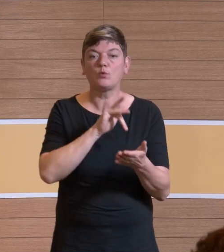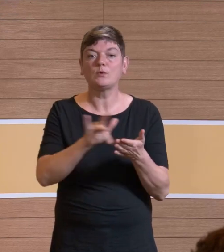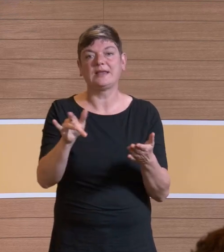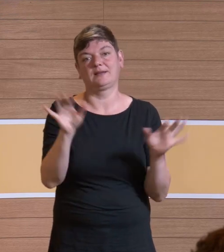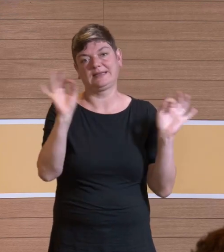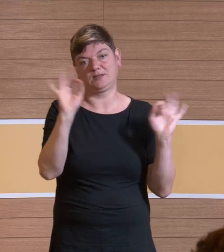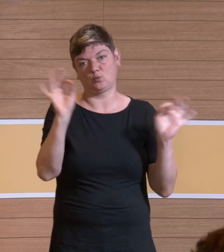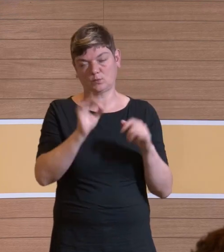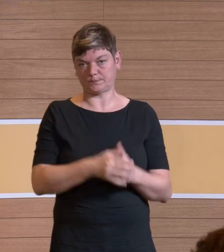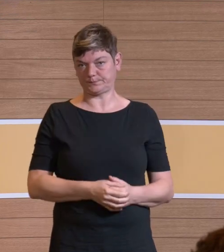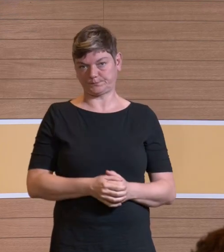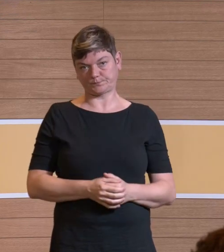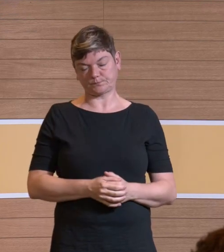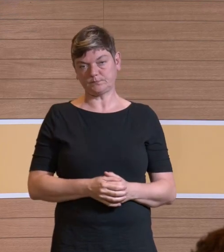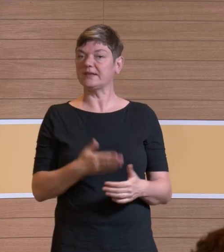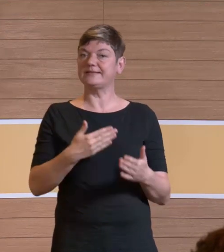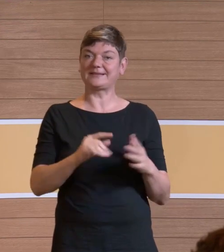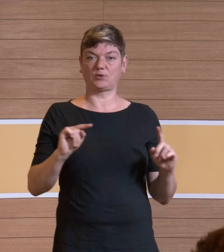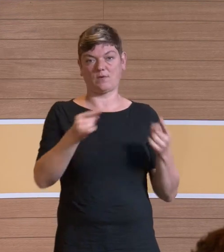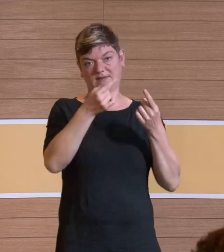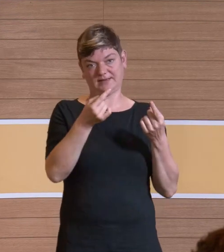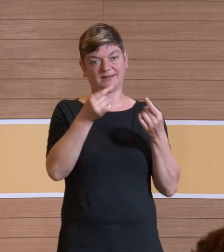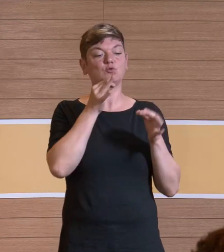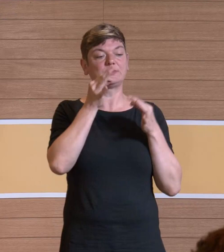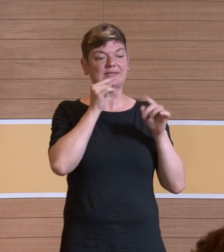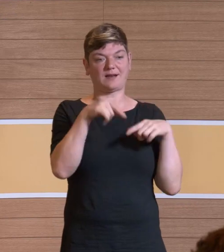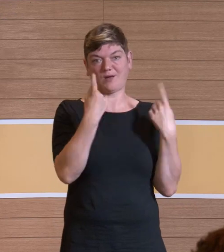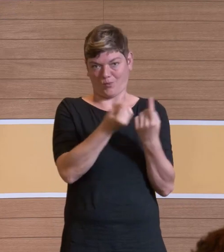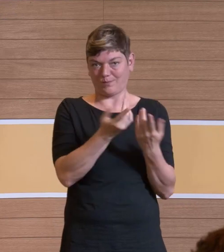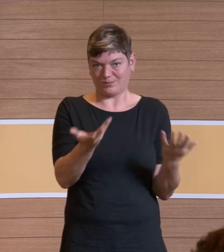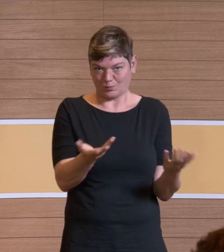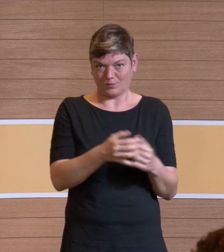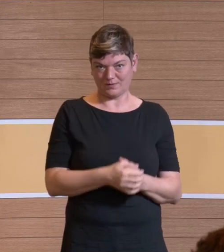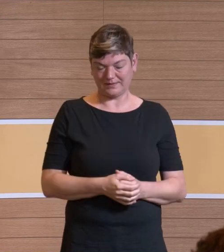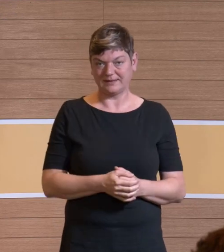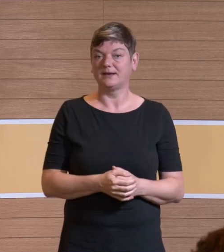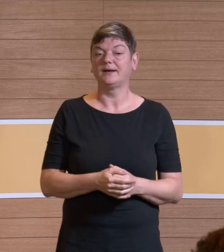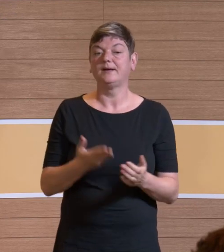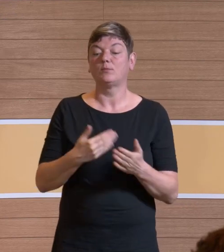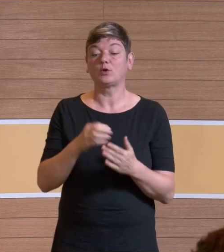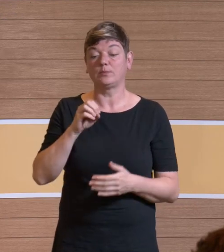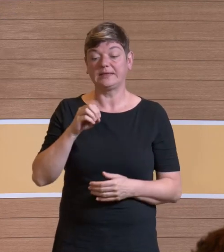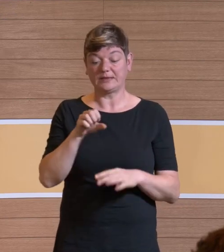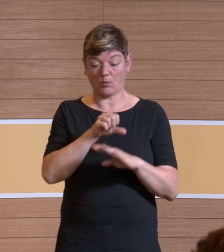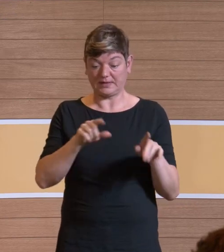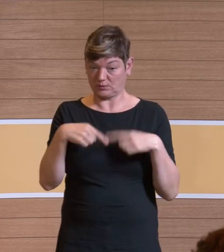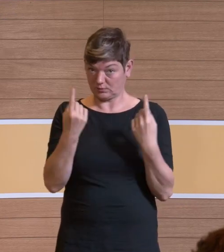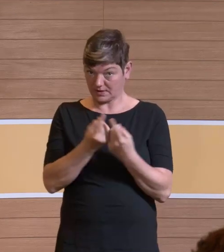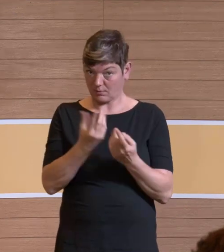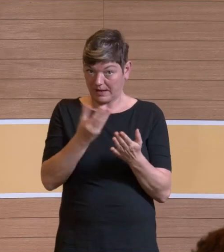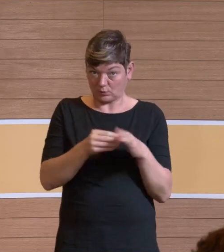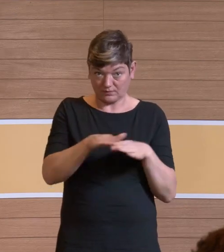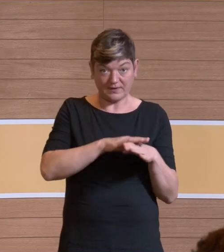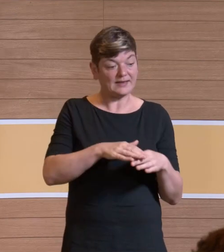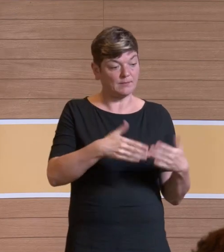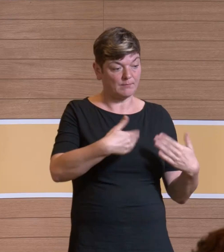nicht. Und da sehe ich einfach den Konflikt. Also, ich sehe eigentlich die Notwendigkeit zu gucken, wenn wir OP-Räume über Absorptionsflächen